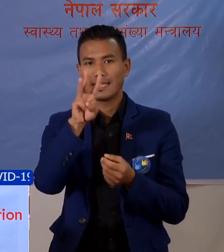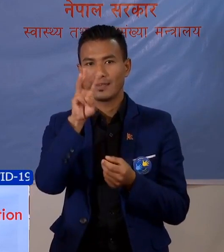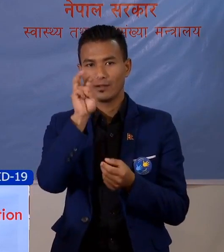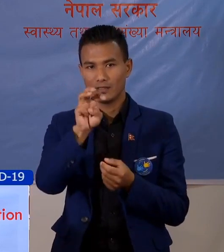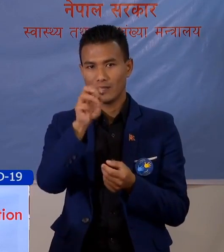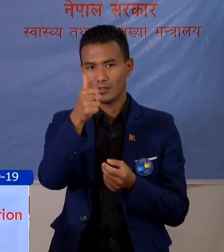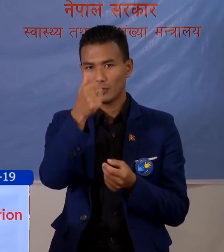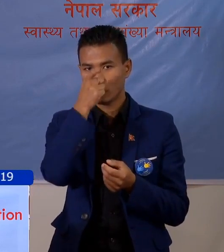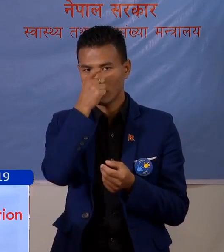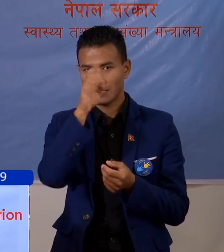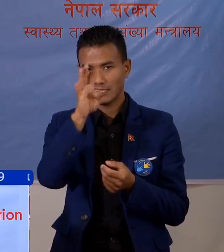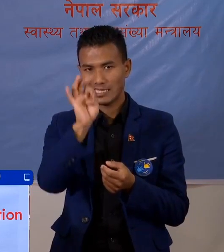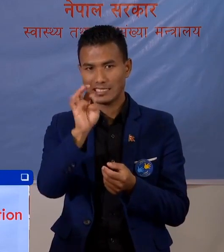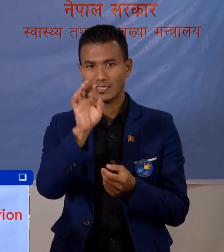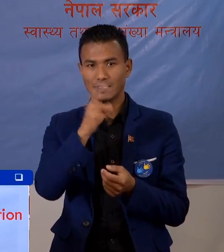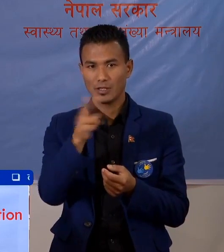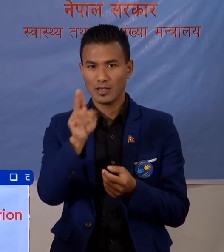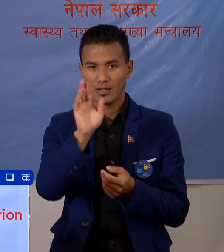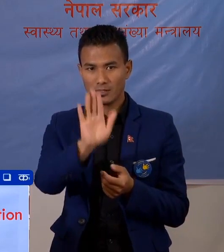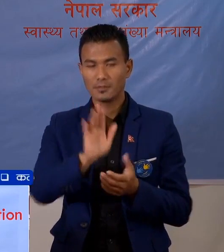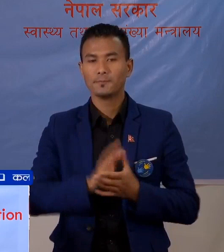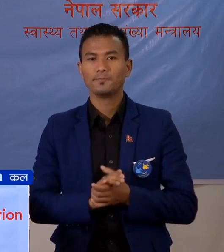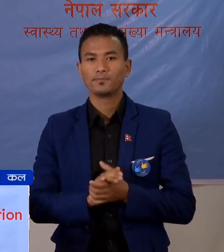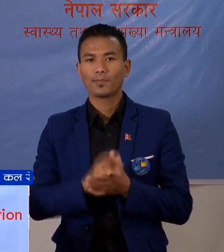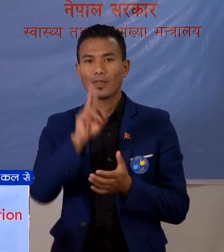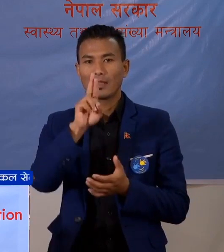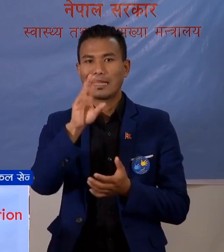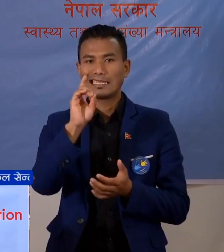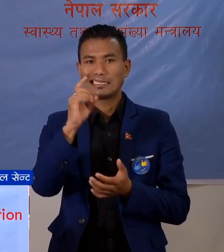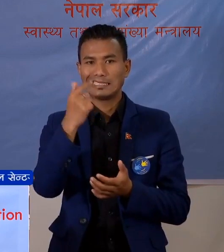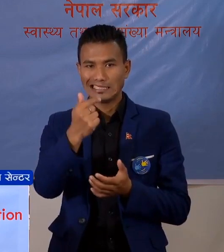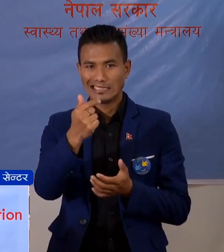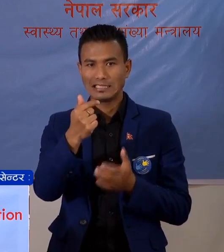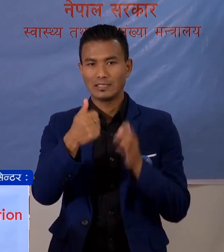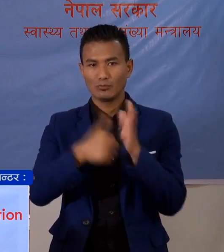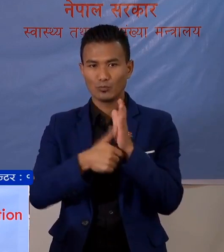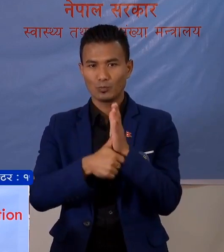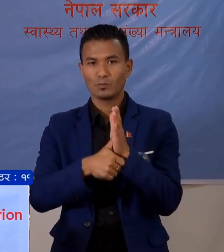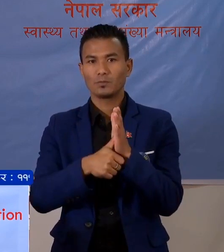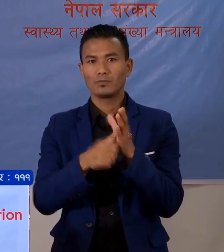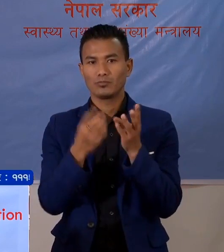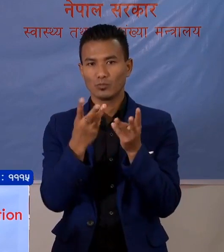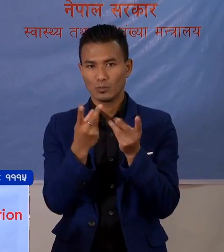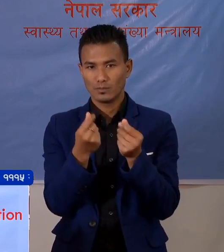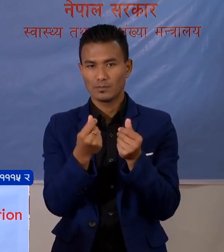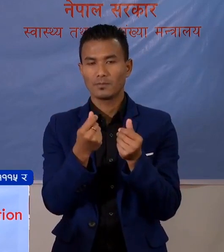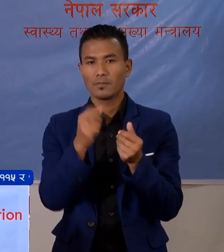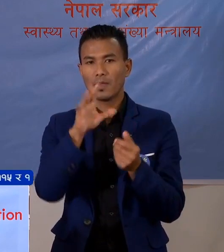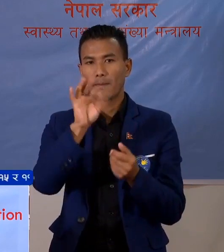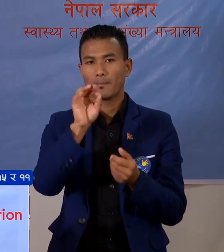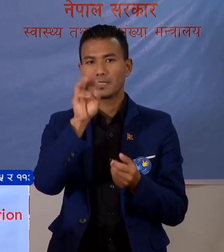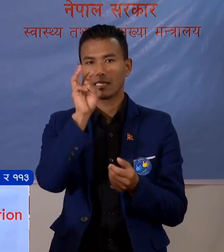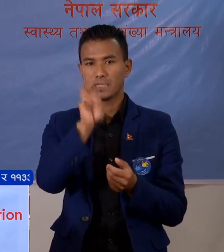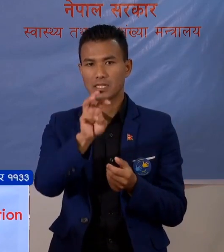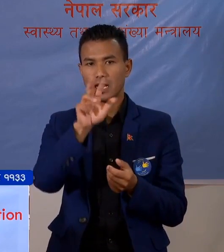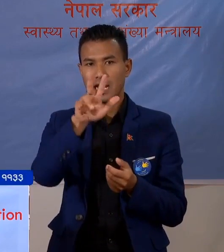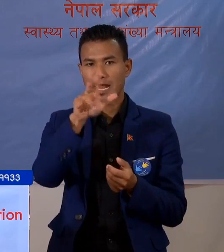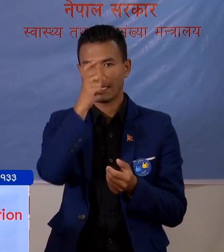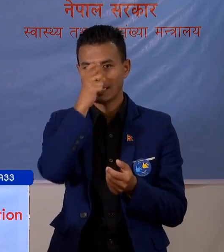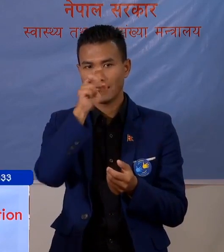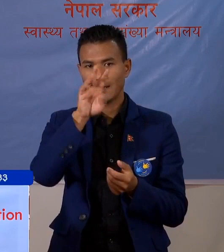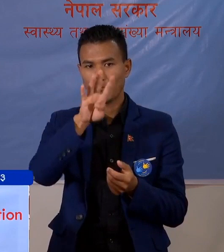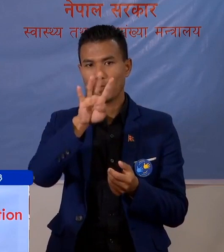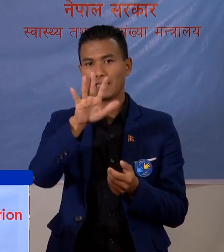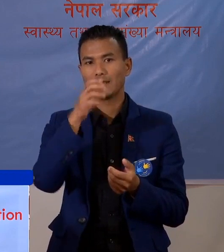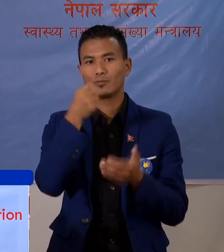,640 छो, रो आडिटी बिदिवाट गरियेका परिक्षेन अरुको संख्या 50,845